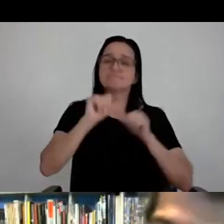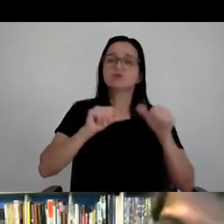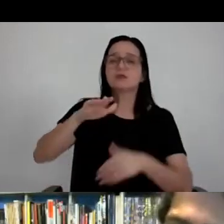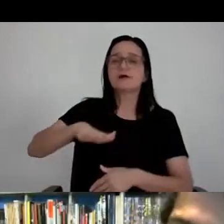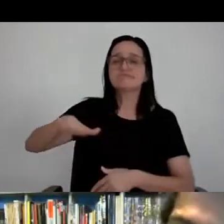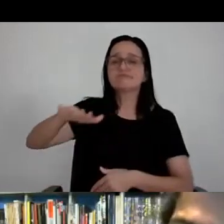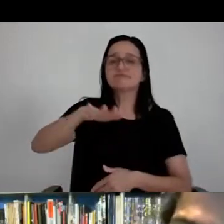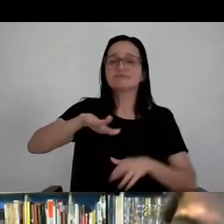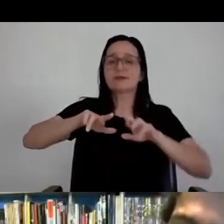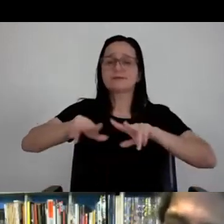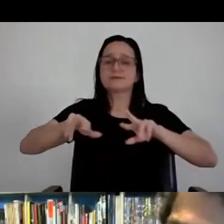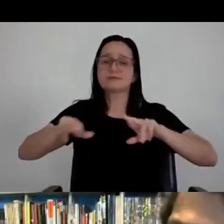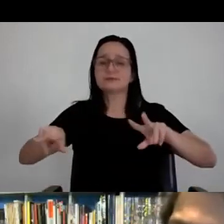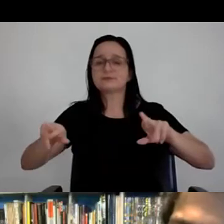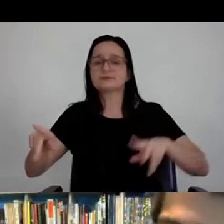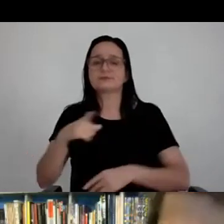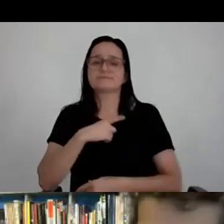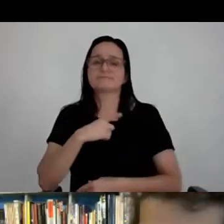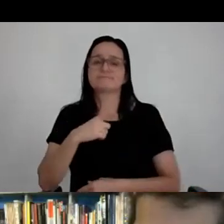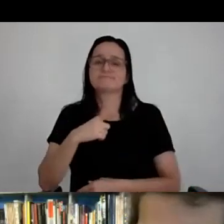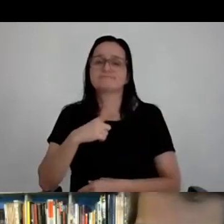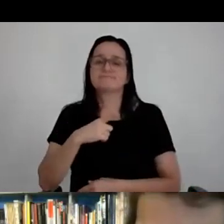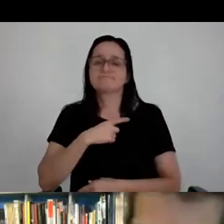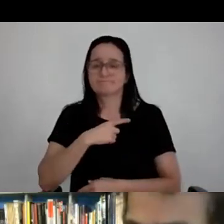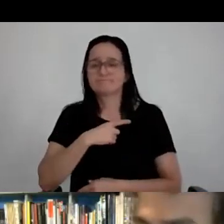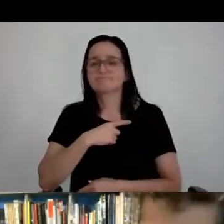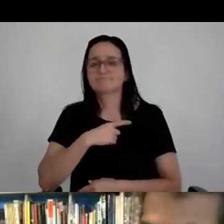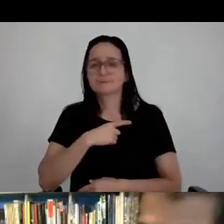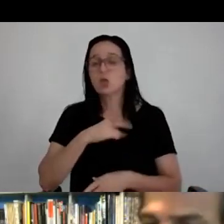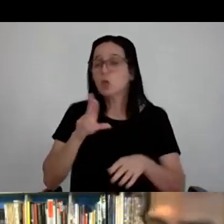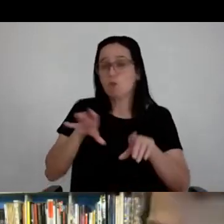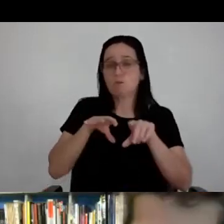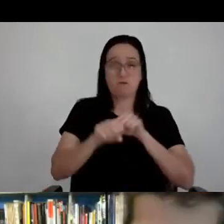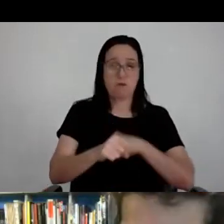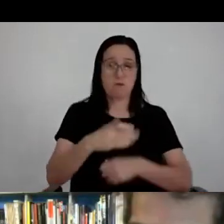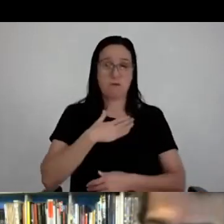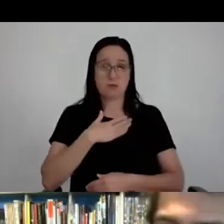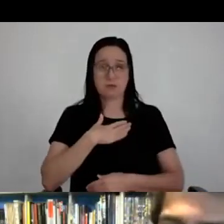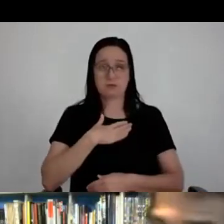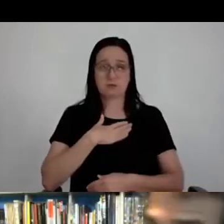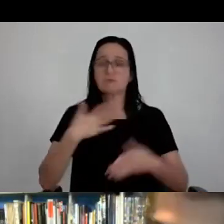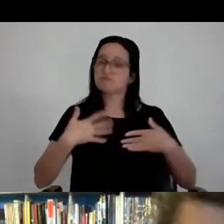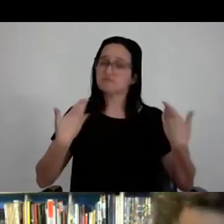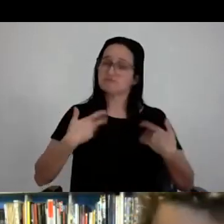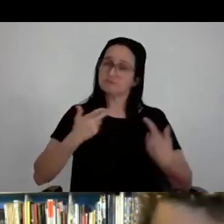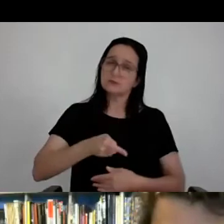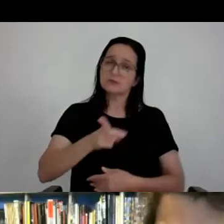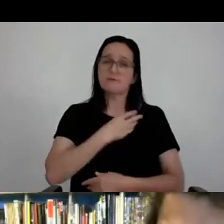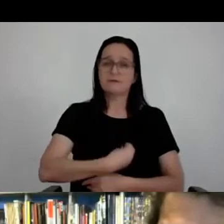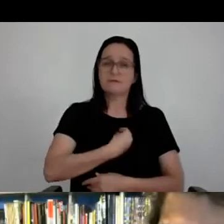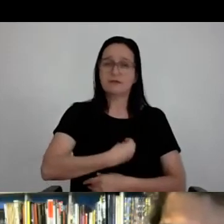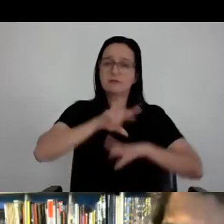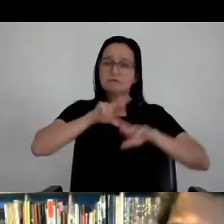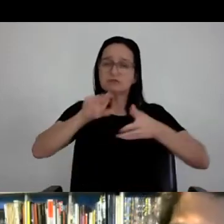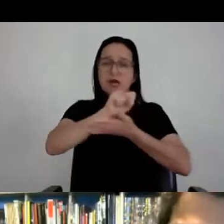e talvez pela formação, não digo a minha pessoal, que eu realmente me diverti com isso na minha vida, fiz várias atividades,